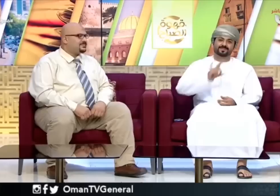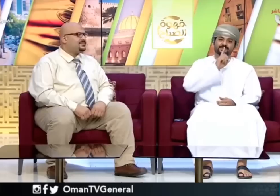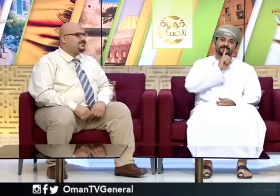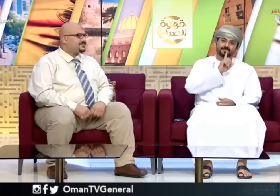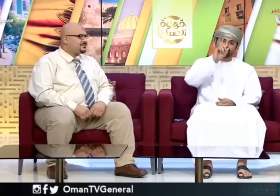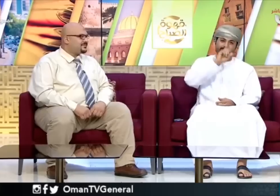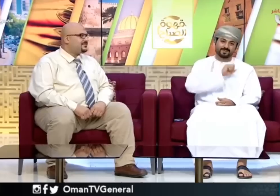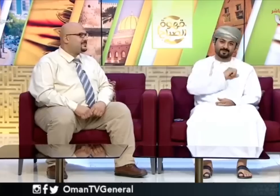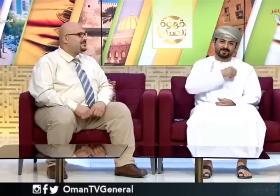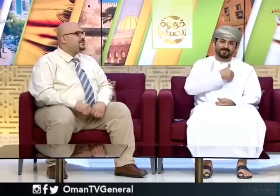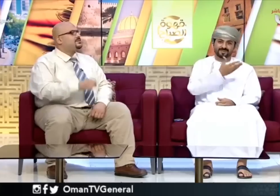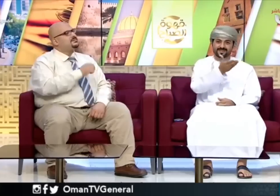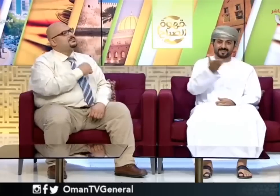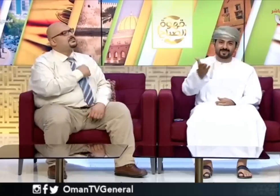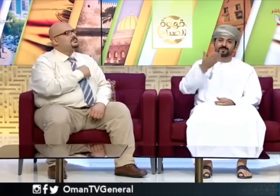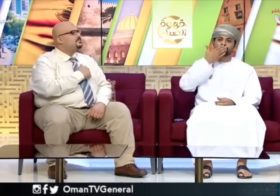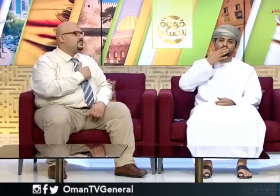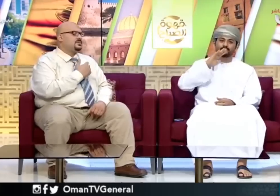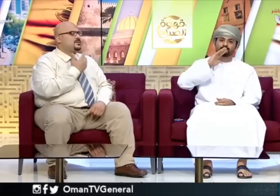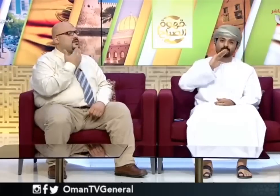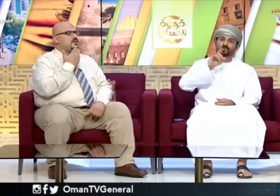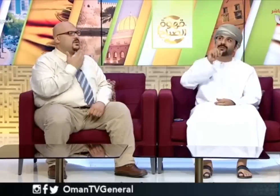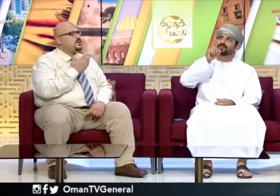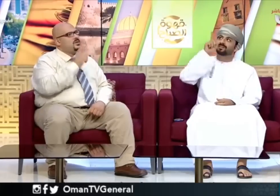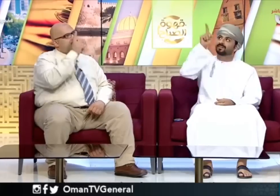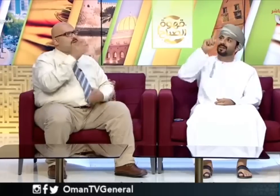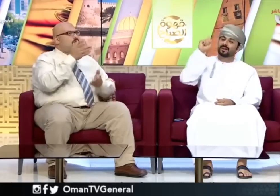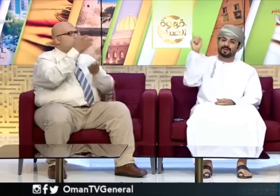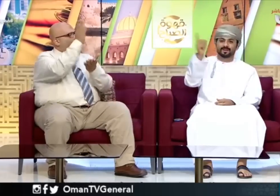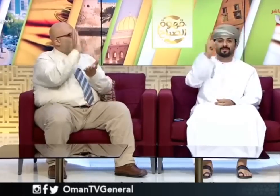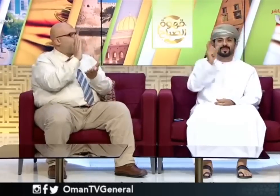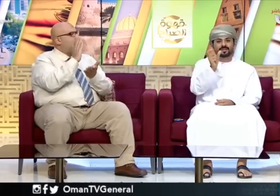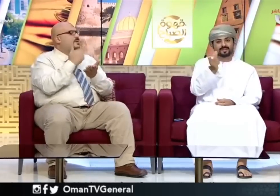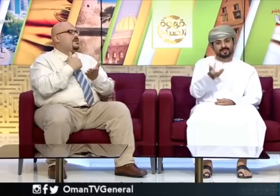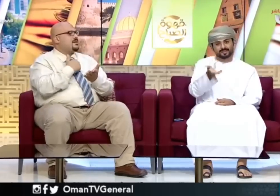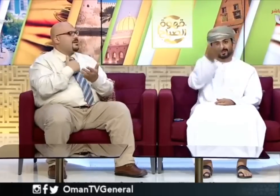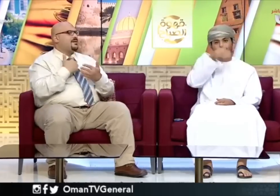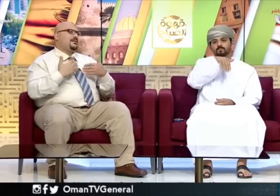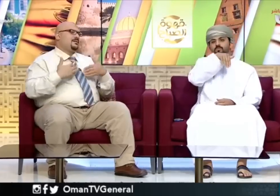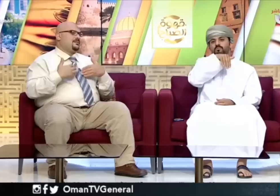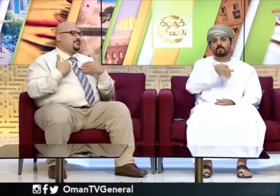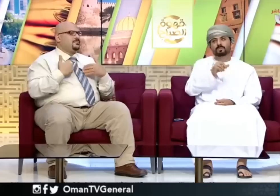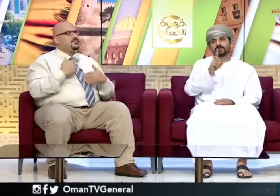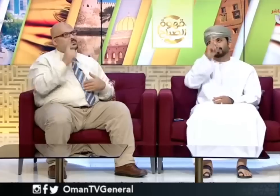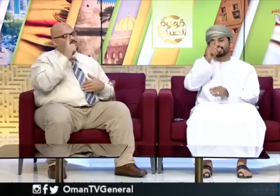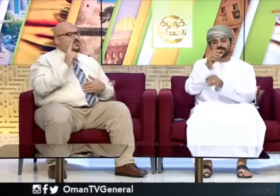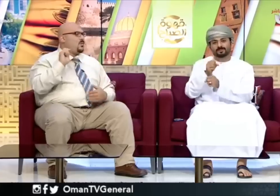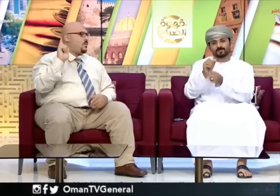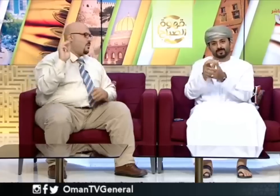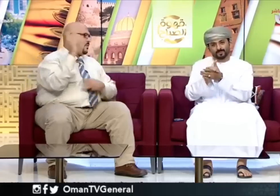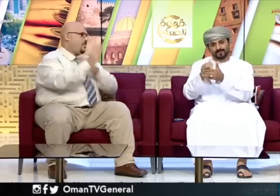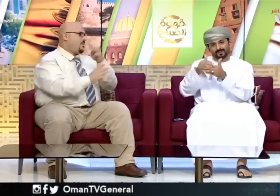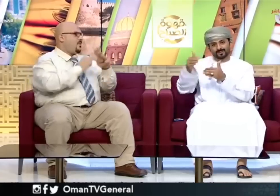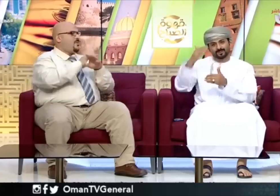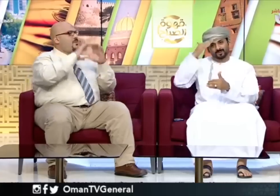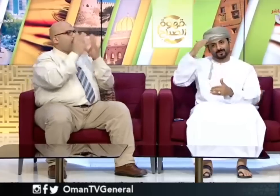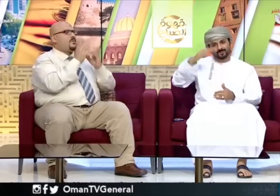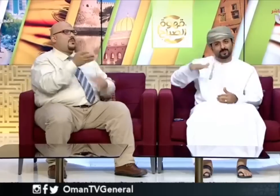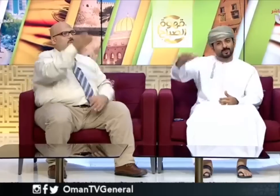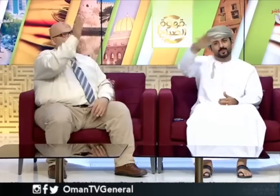بسم الله الرحمن الرحيم والحمد لله رب العالمين والصلاة والسلام على رسول الله الهادي